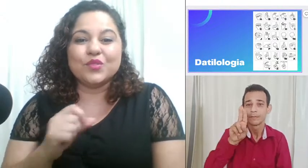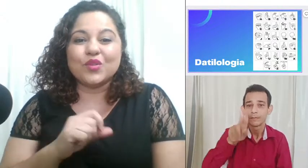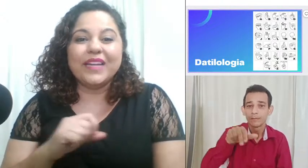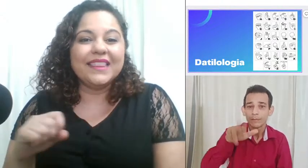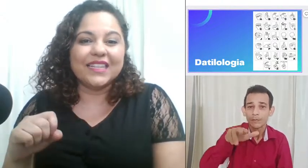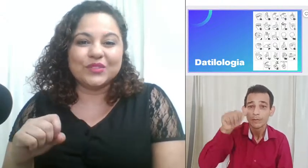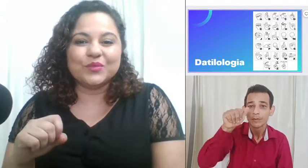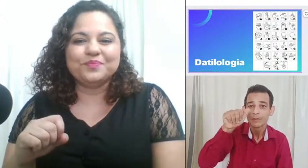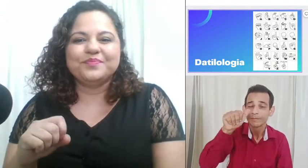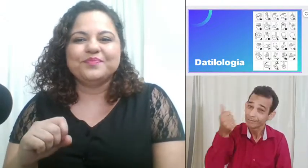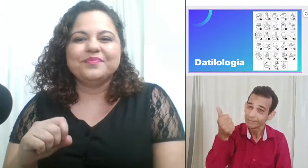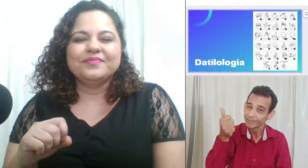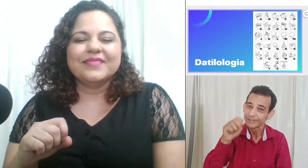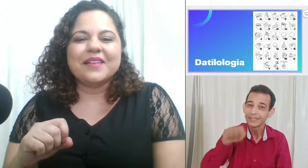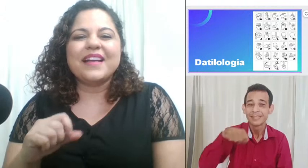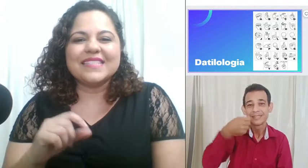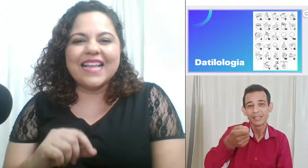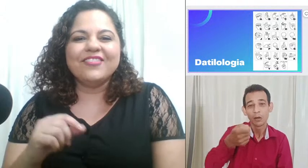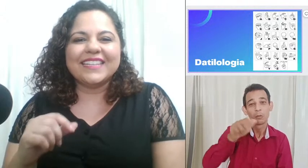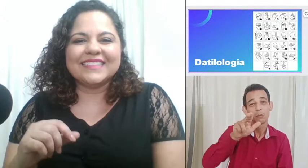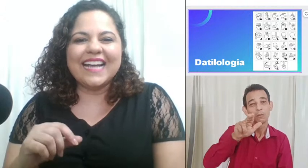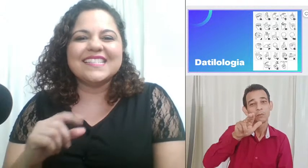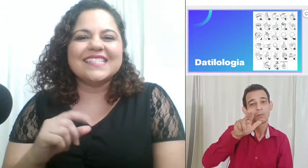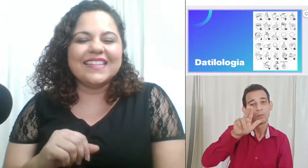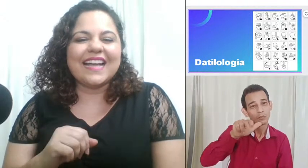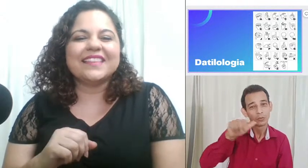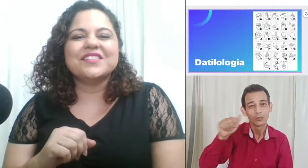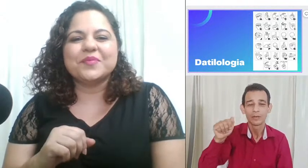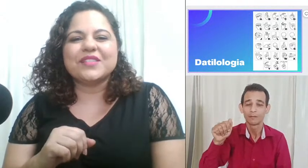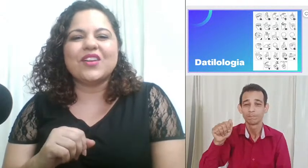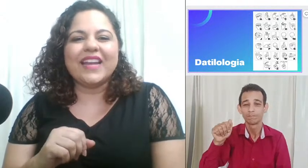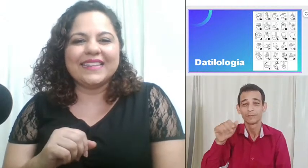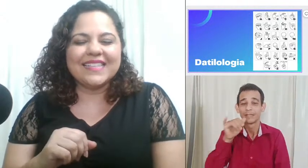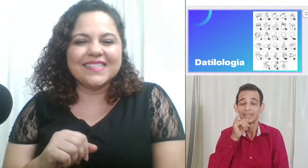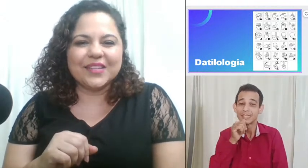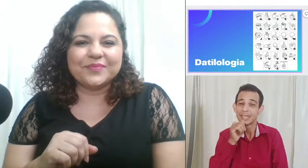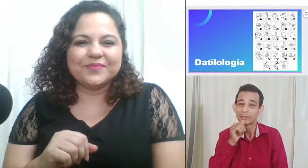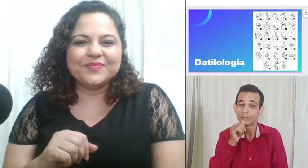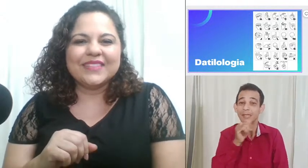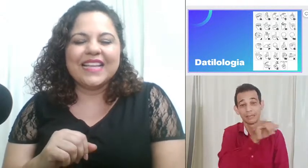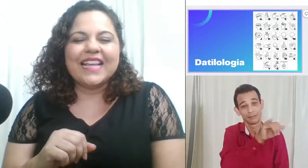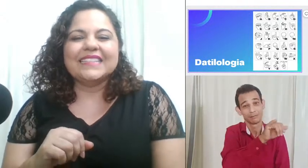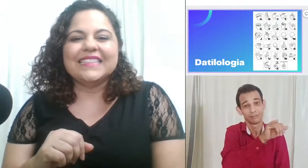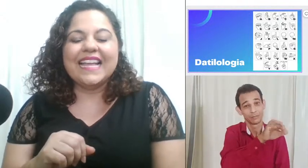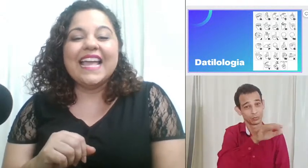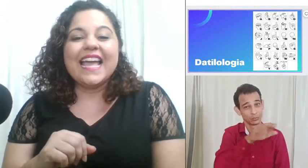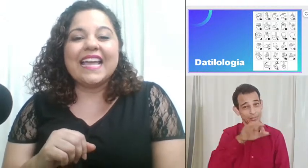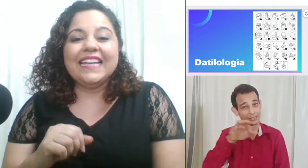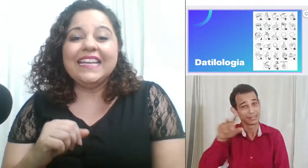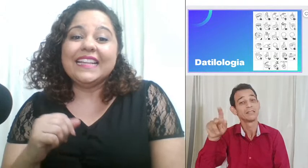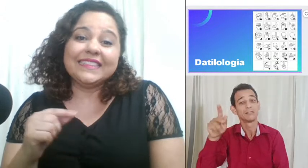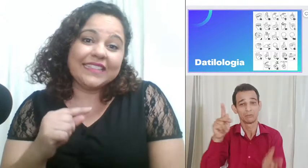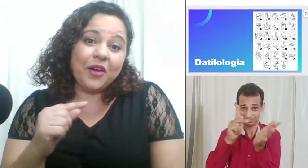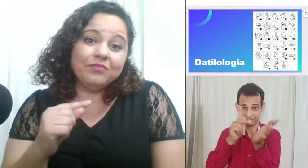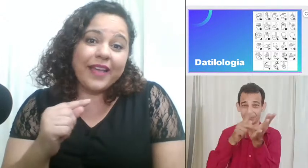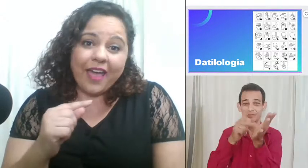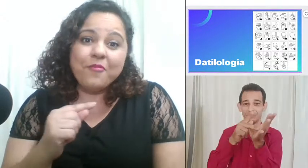soletrando. Mas, na verdade, se trata de uma soletração. E, então, é uma